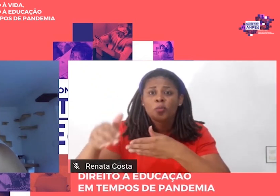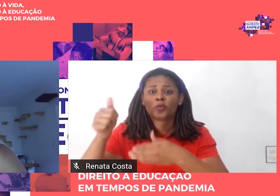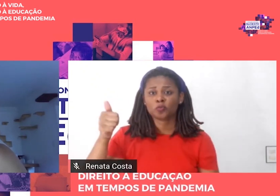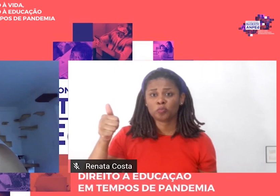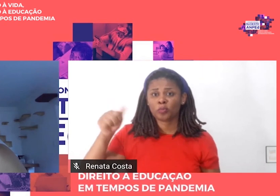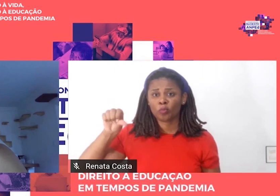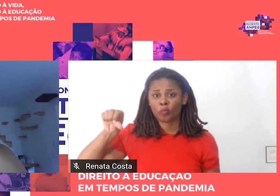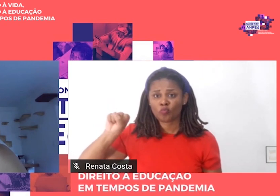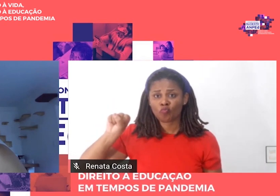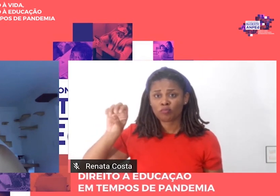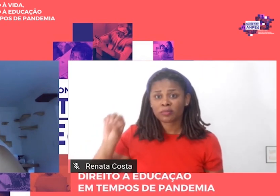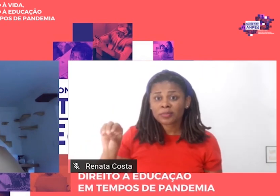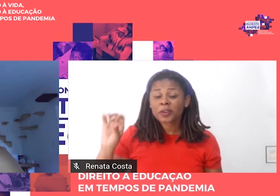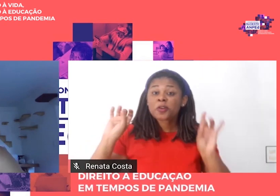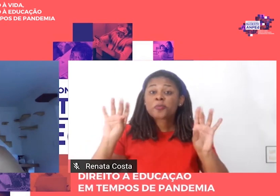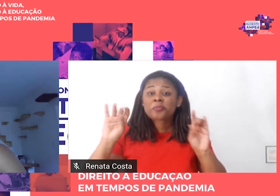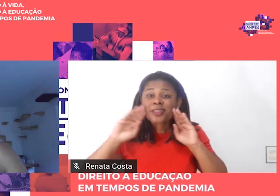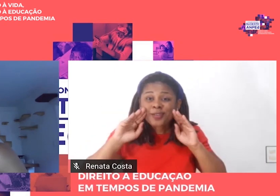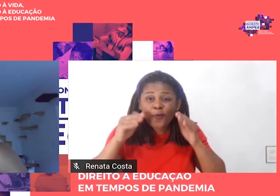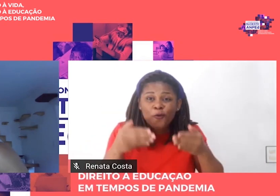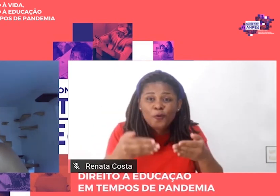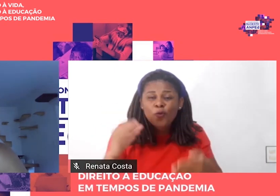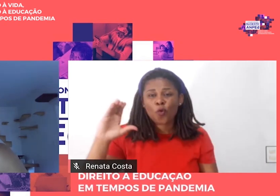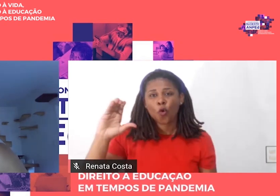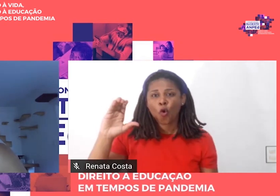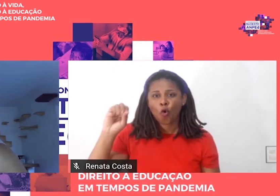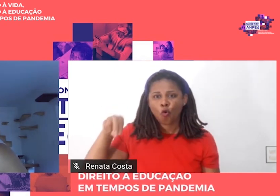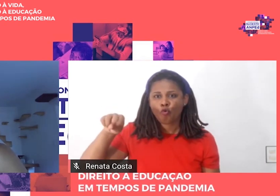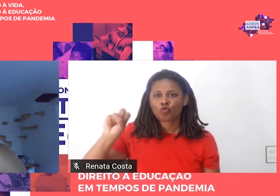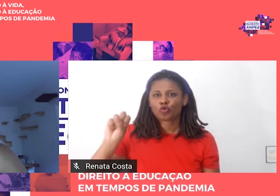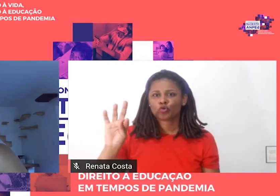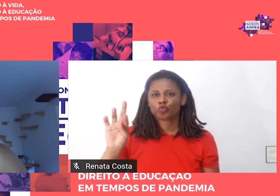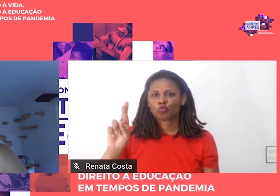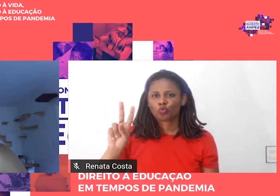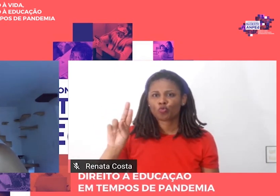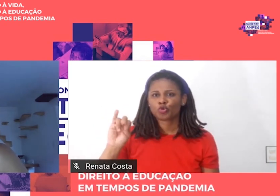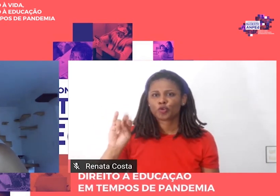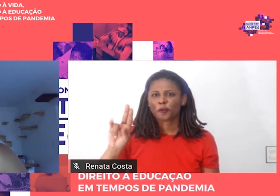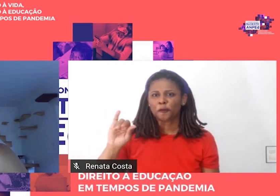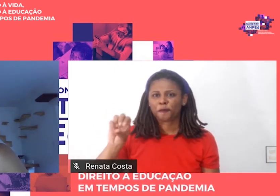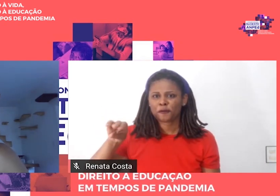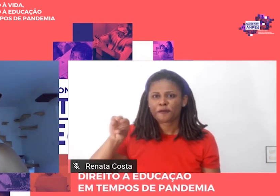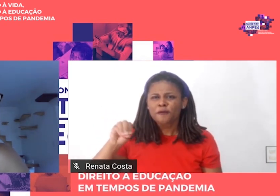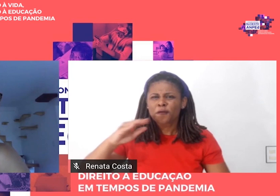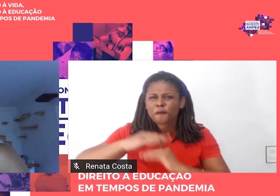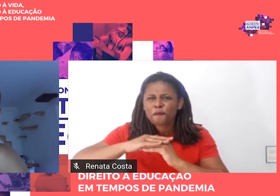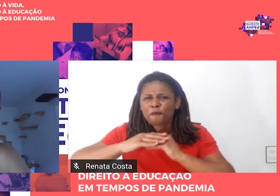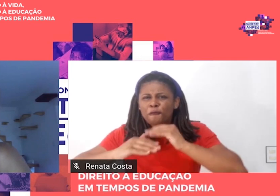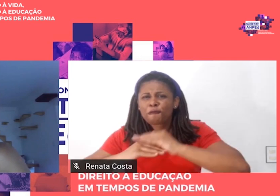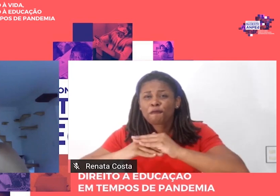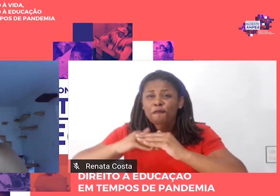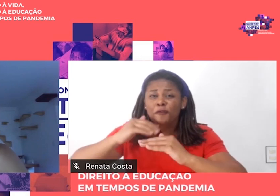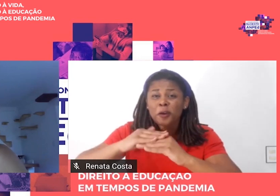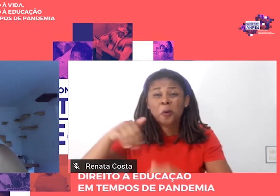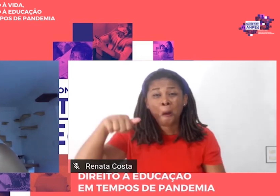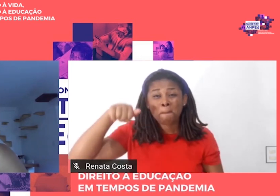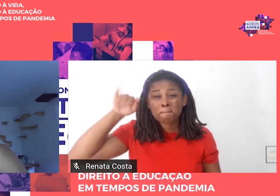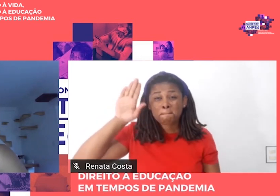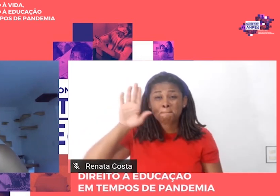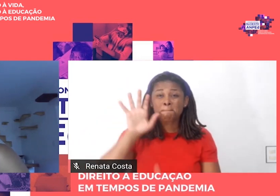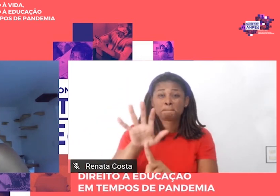em especial o construtivismo. E se tornaram definitivamente hegemônicos na década de 90,